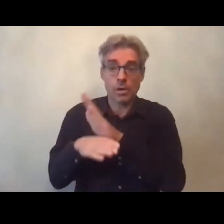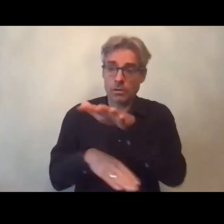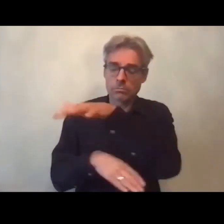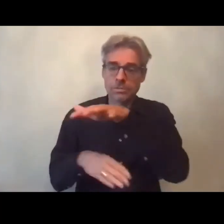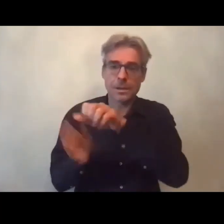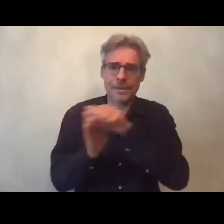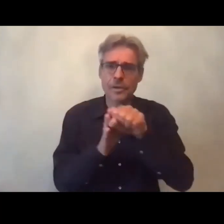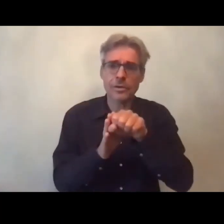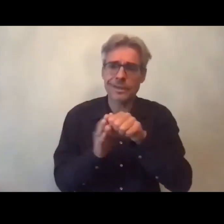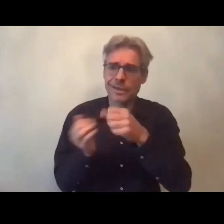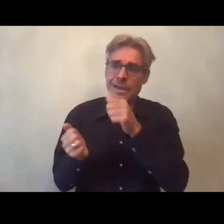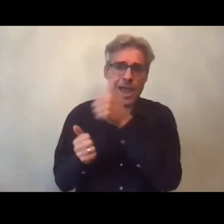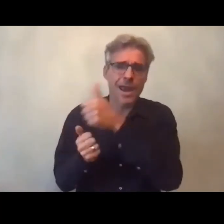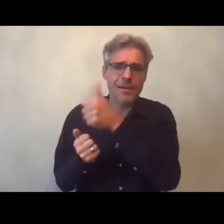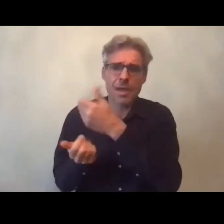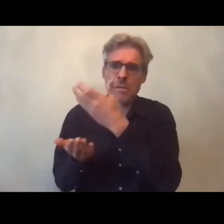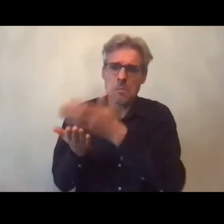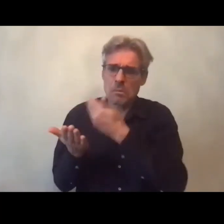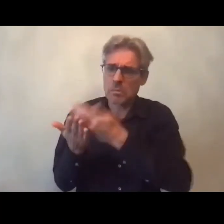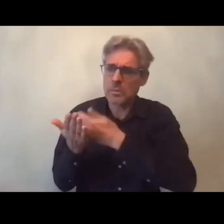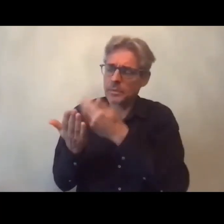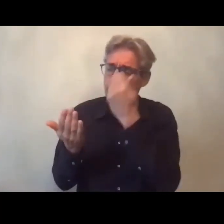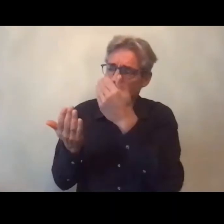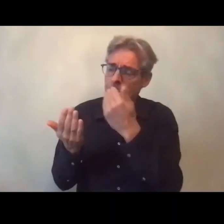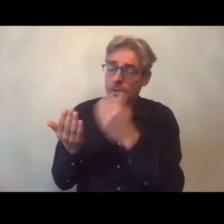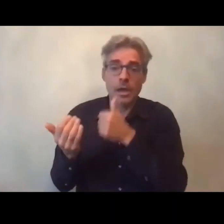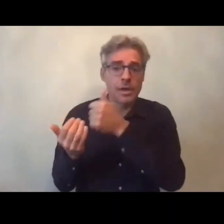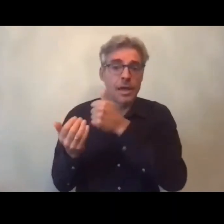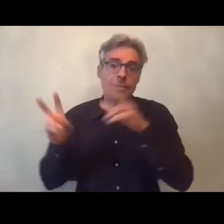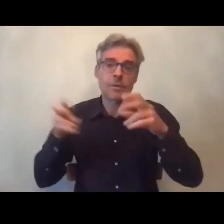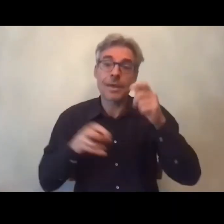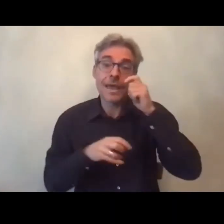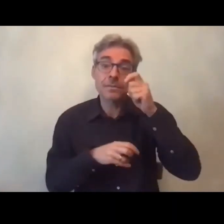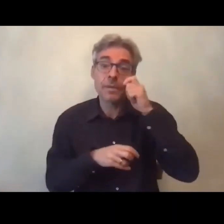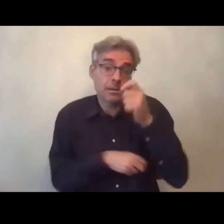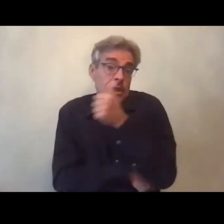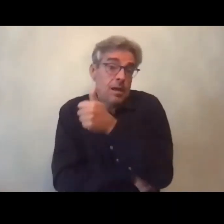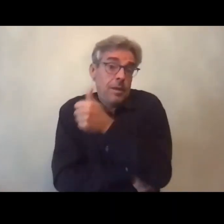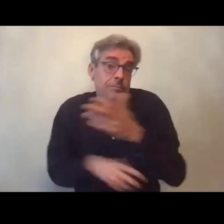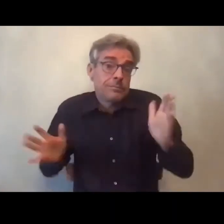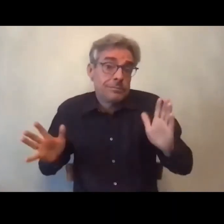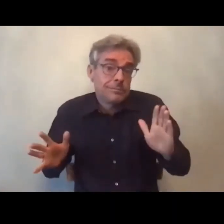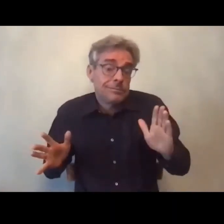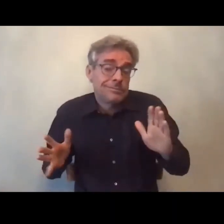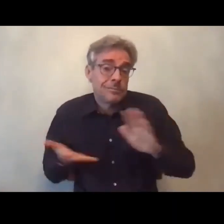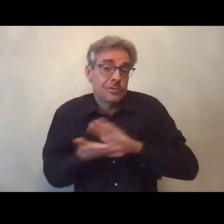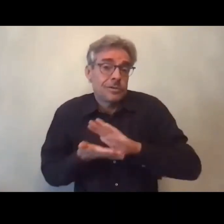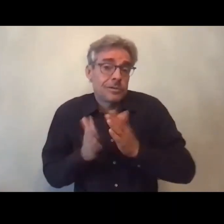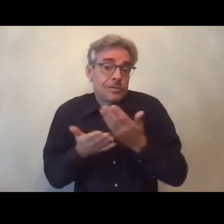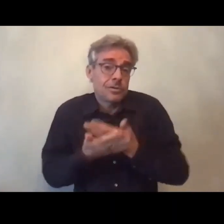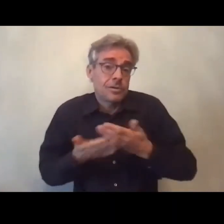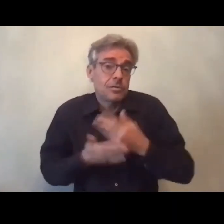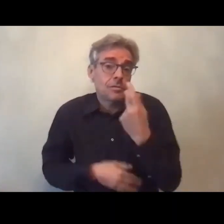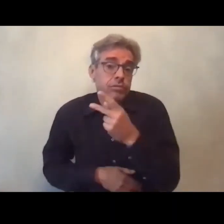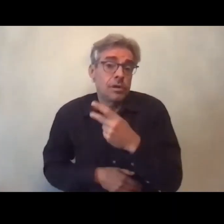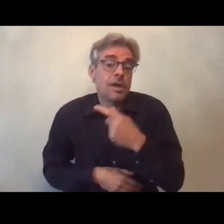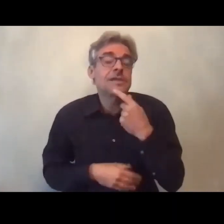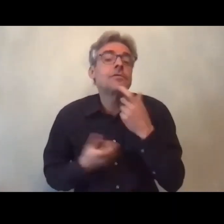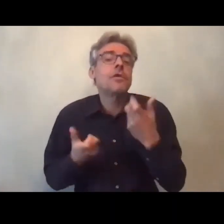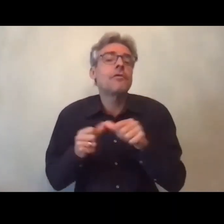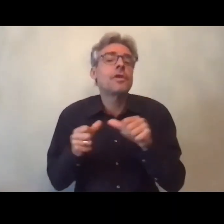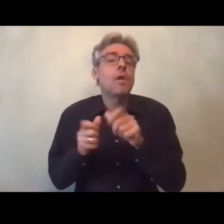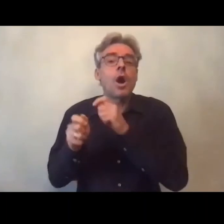handicapées elles-mêmes et à l'expertise expérientielle des personnes donc très concrètement on travaille essentiellement à partir d'entretiens